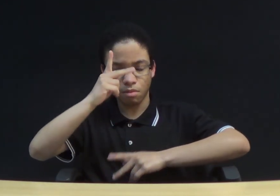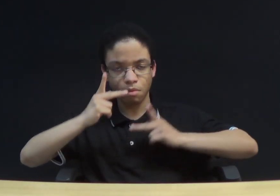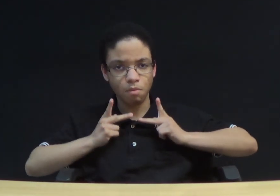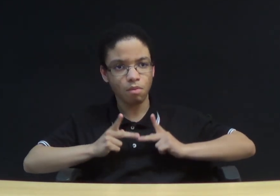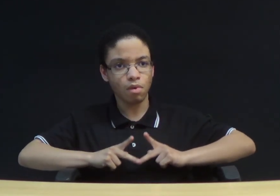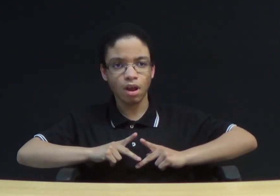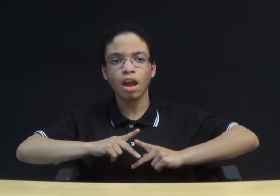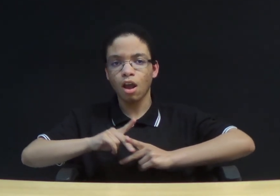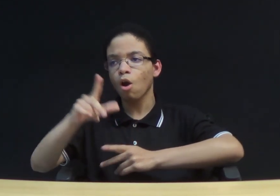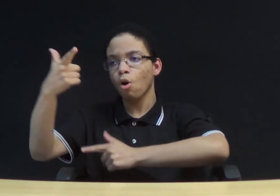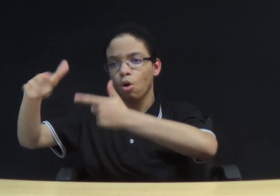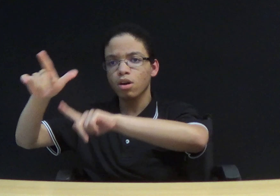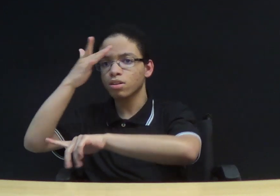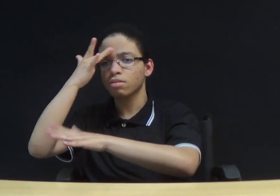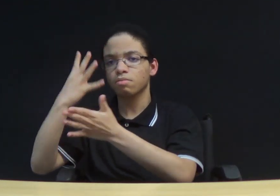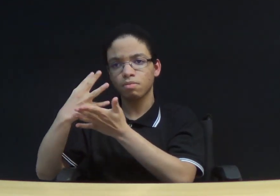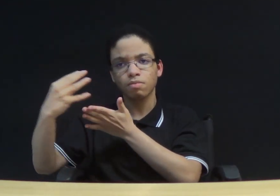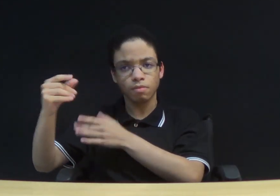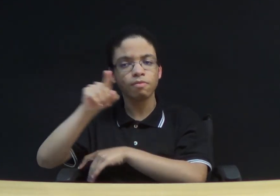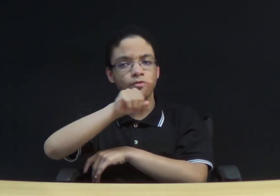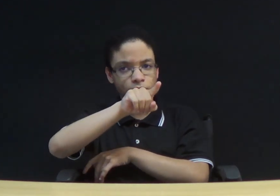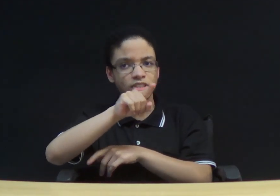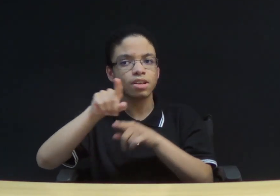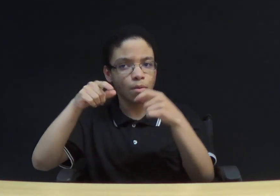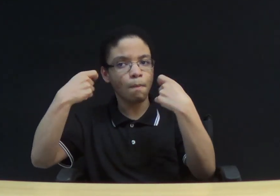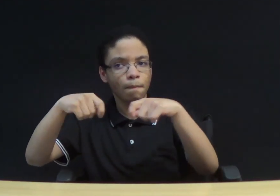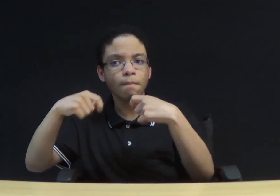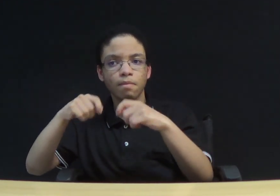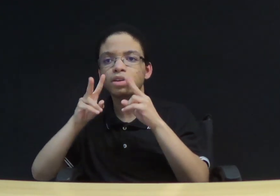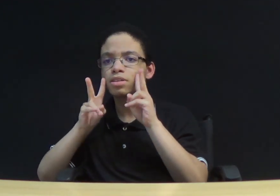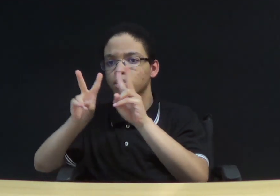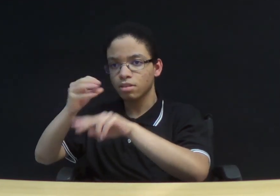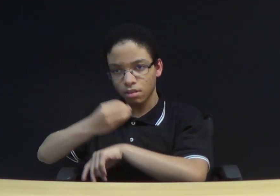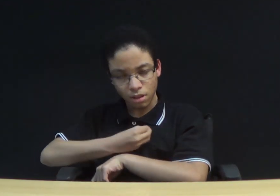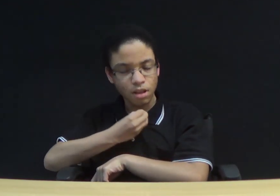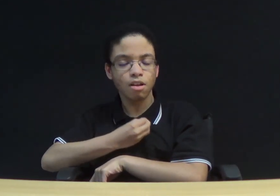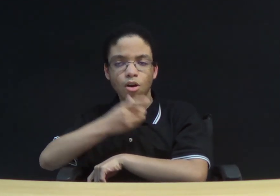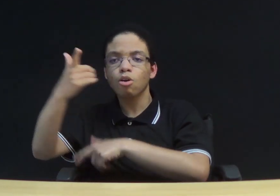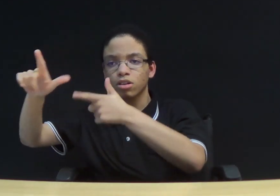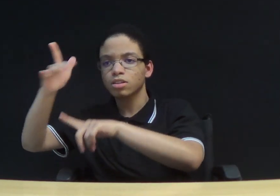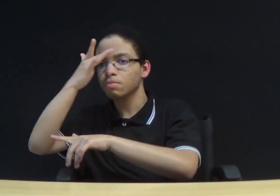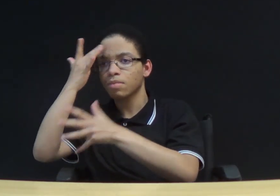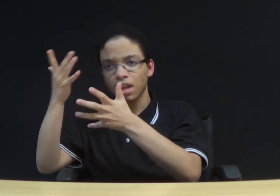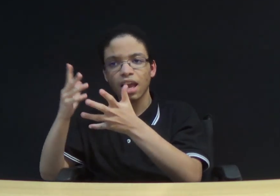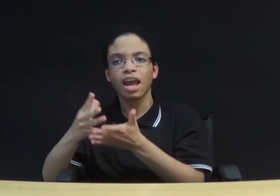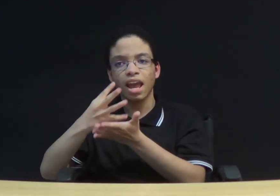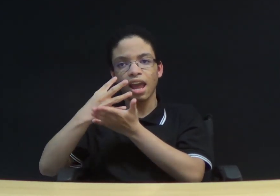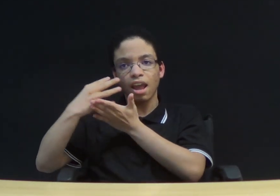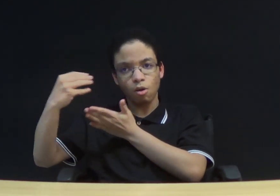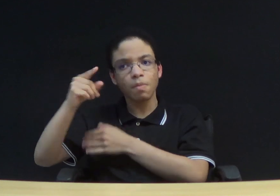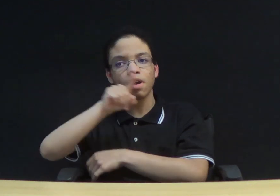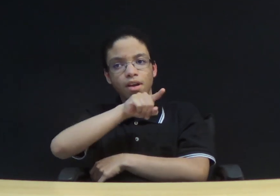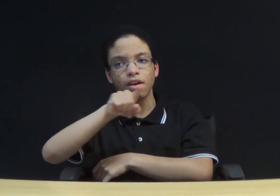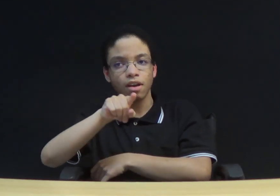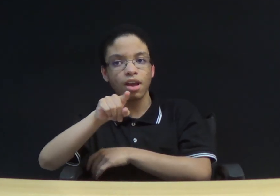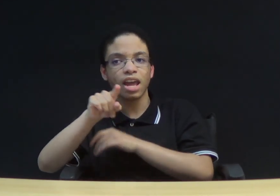demais. Seja exemplo e as pessoas desejarão ser como você, ou seja, como o Cristo que habita em você.